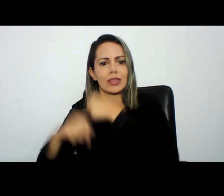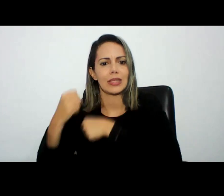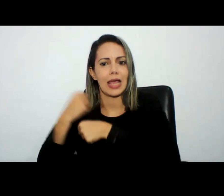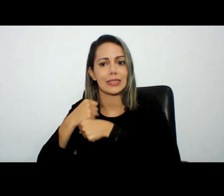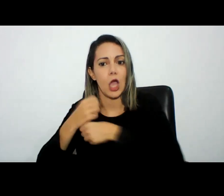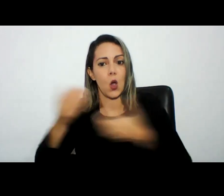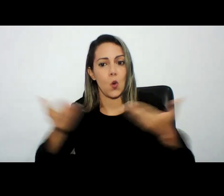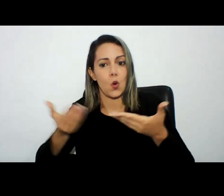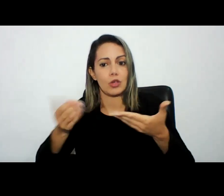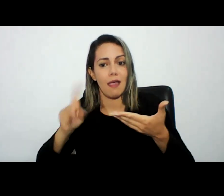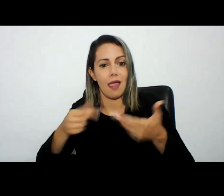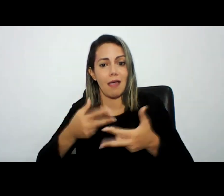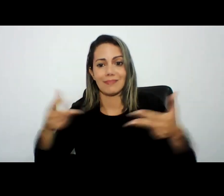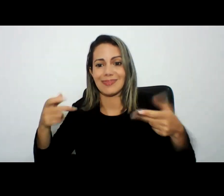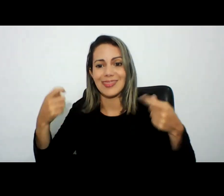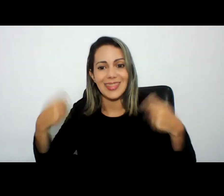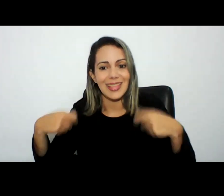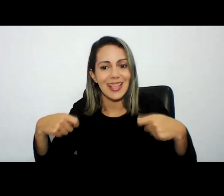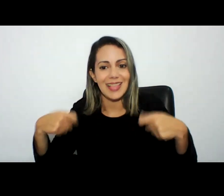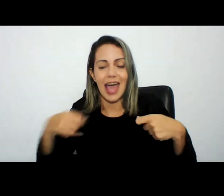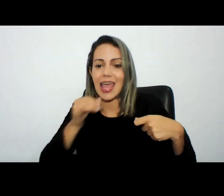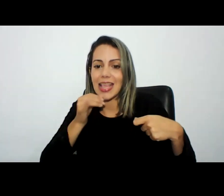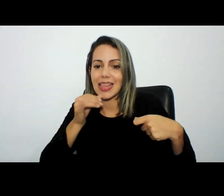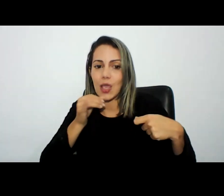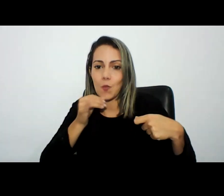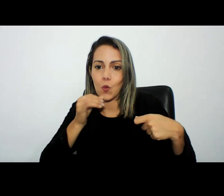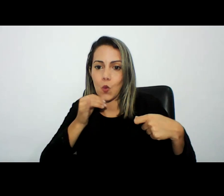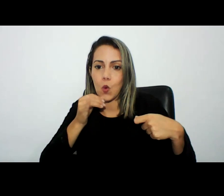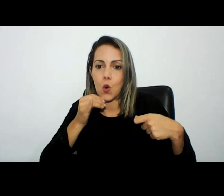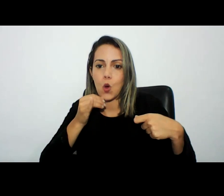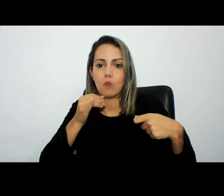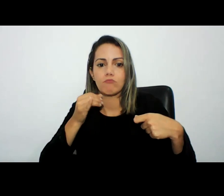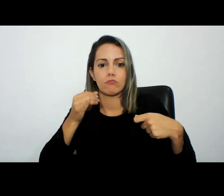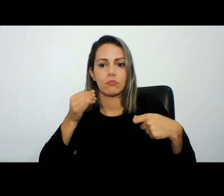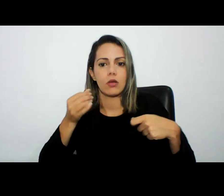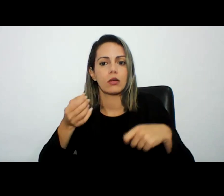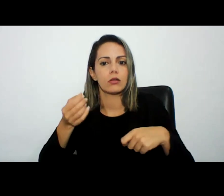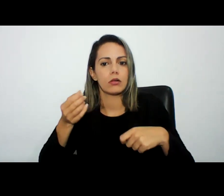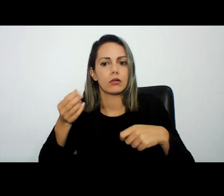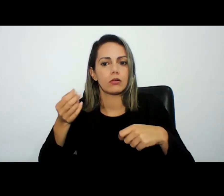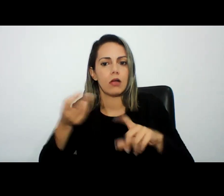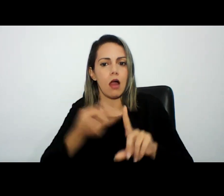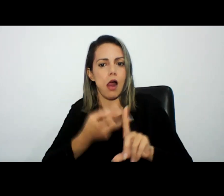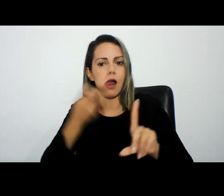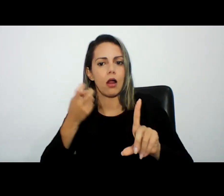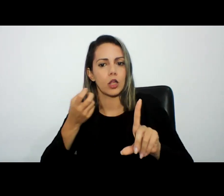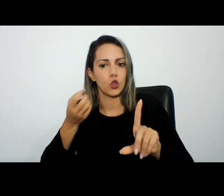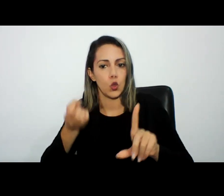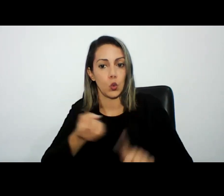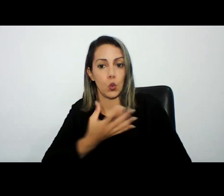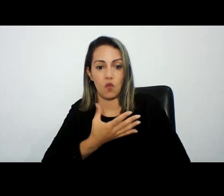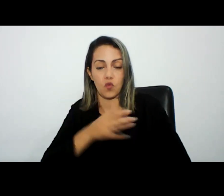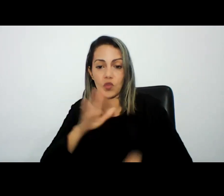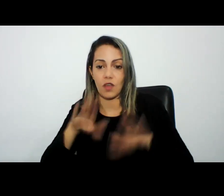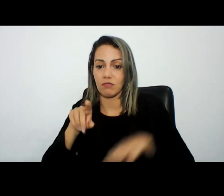necessárias para citar um exemplo de golpe novo talvez vocês nem tenham se deparado ainda porque eu me